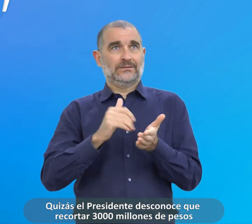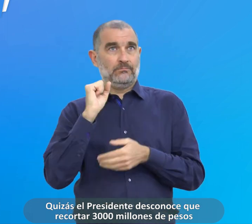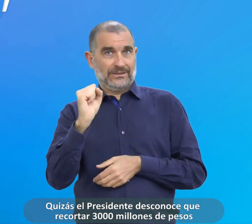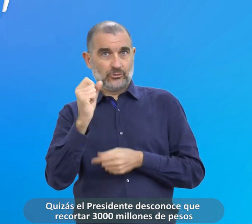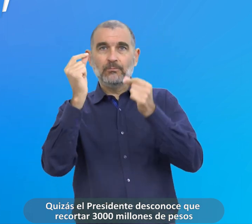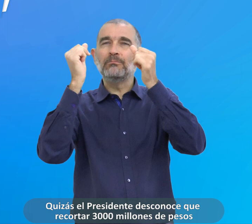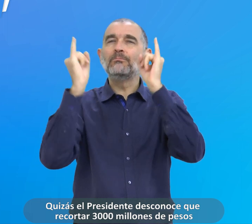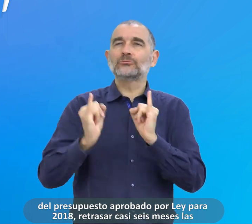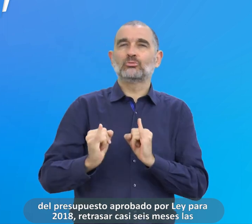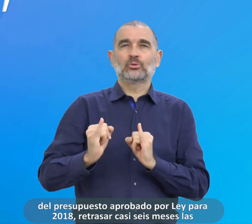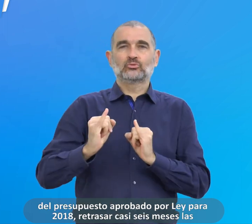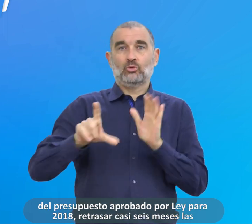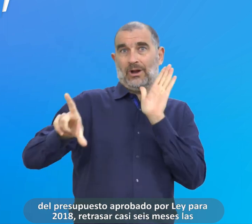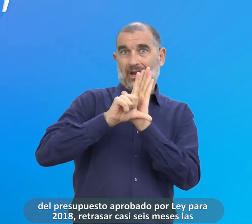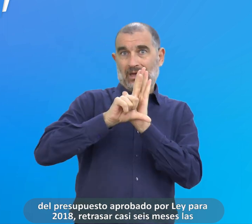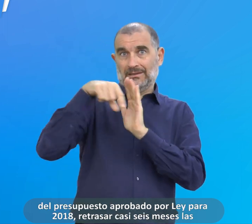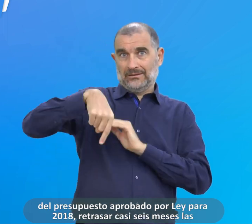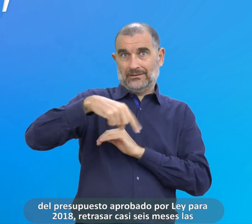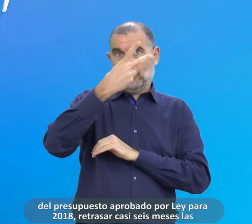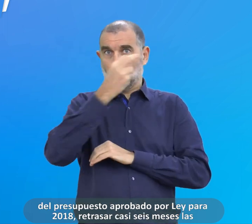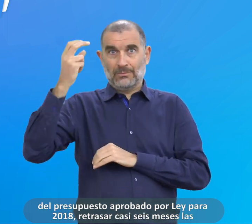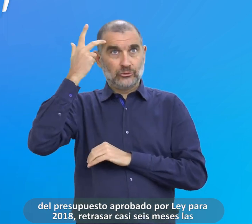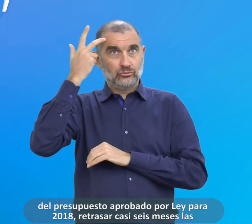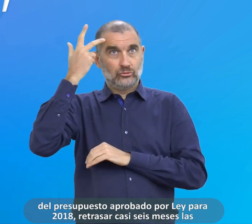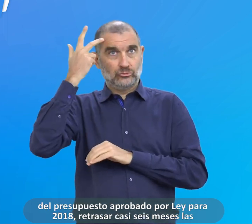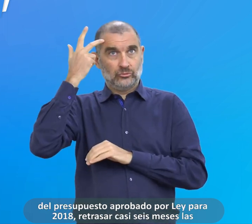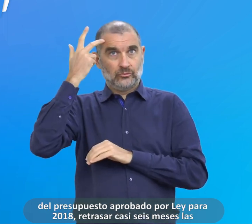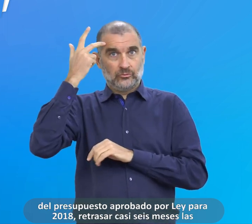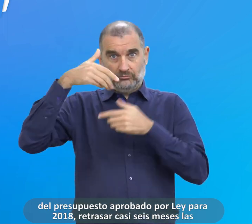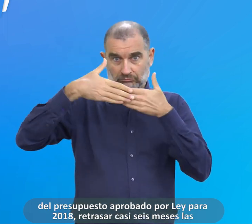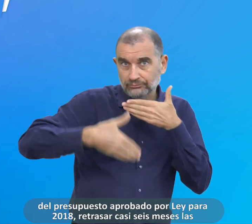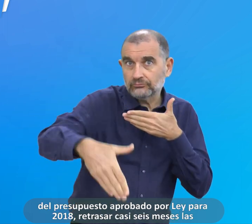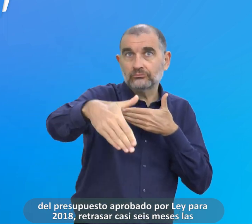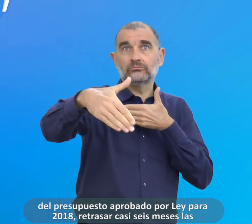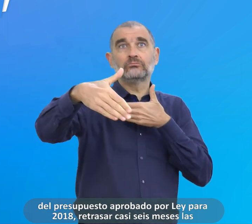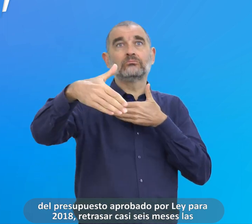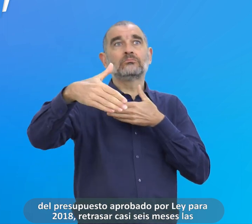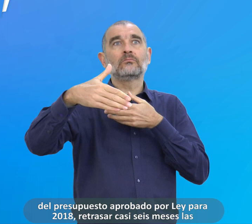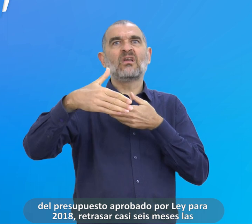de pesos del presupuesto aprobado por ley para 2018,